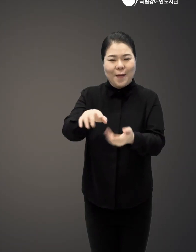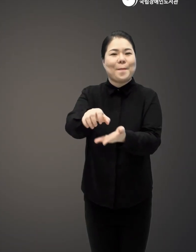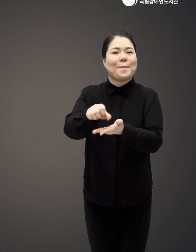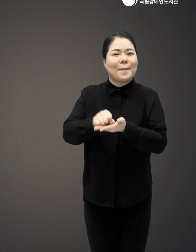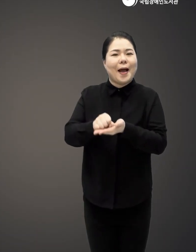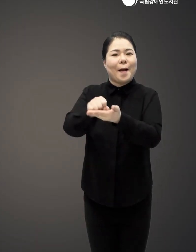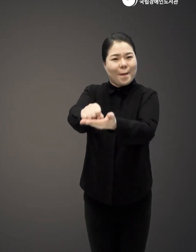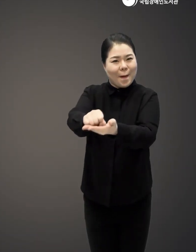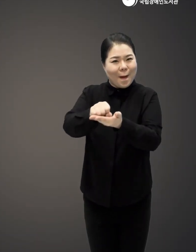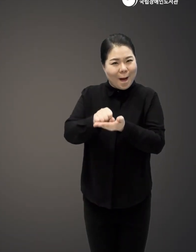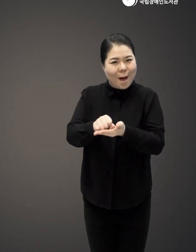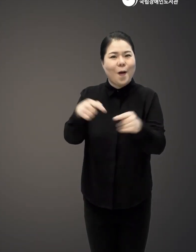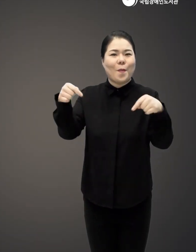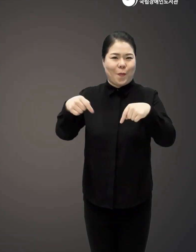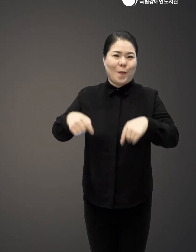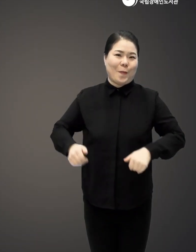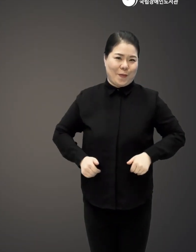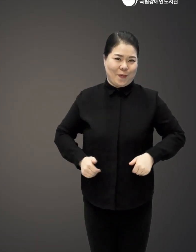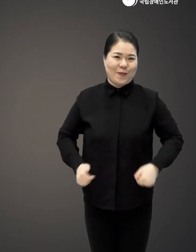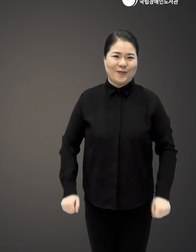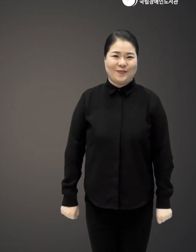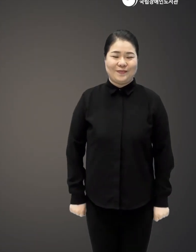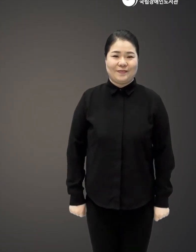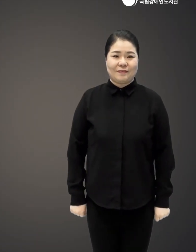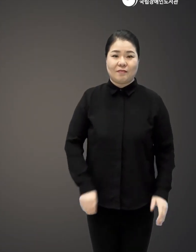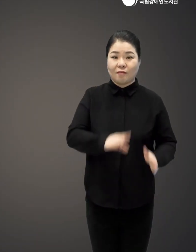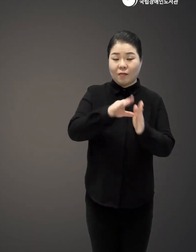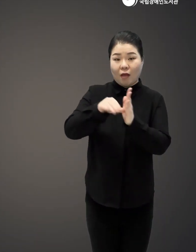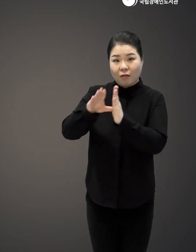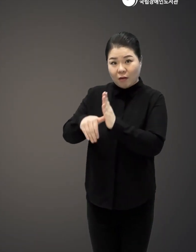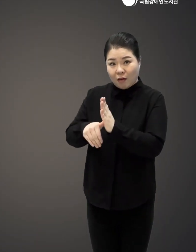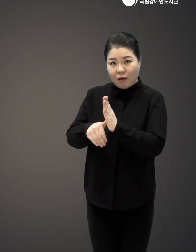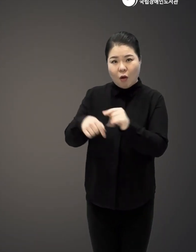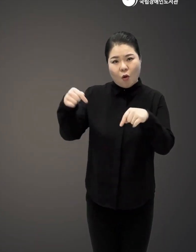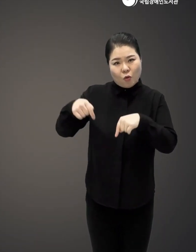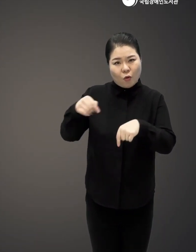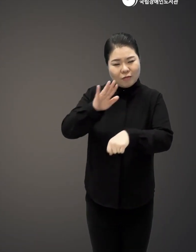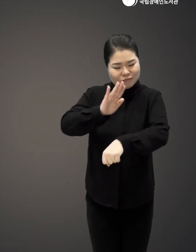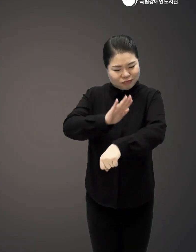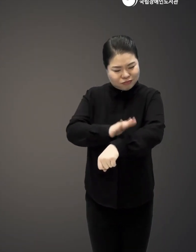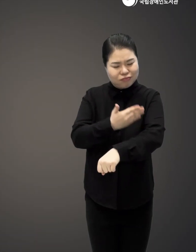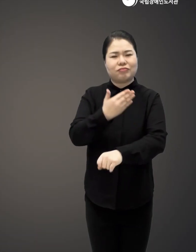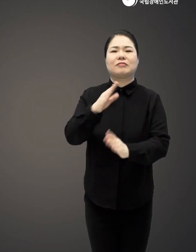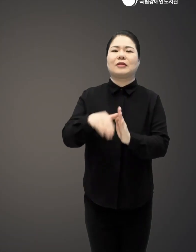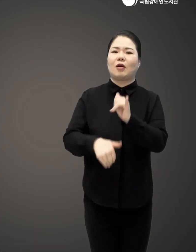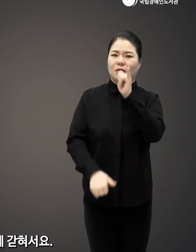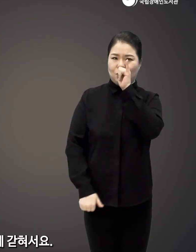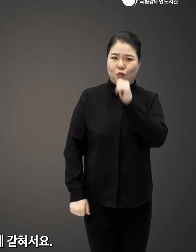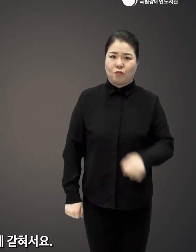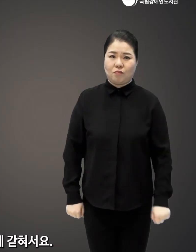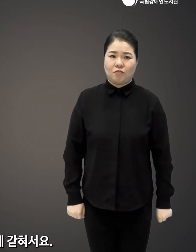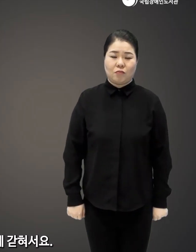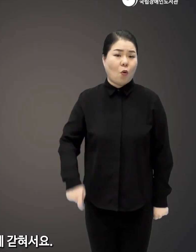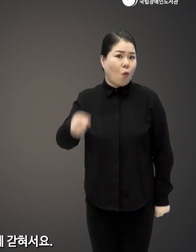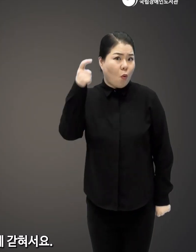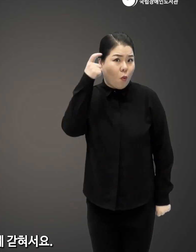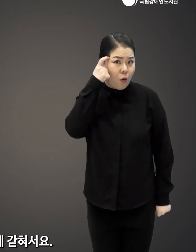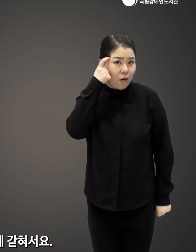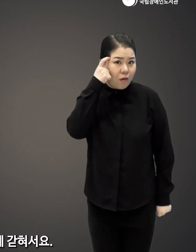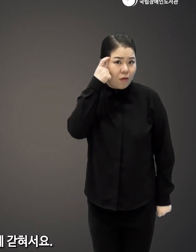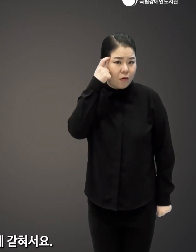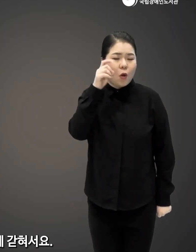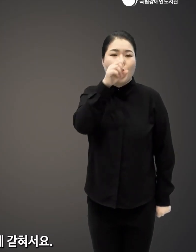나가는 이 단계가 필요합니다 그런데 또 때로는 이 조율을 잘 못할 때가 있어요 왜냐하면